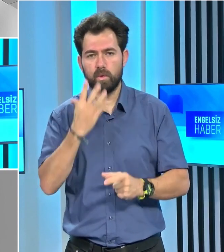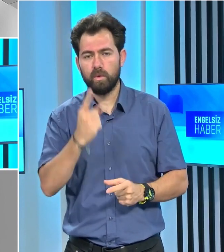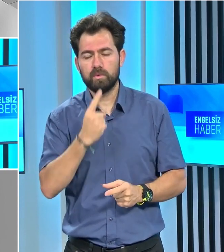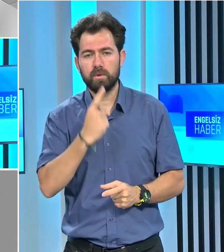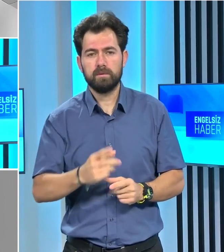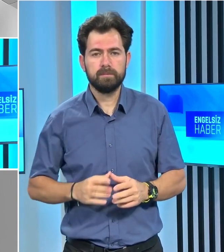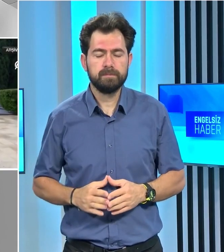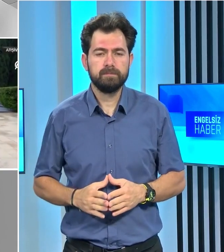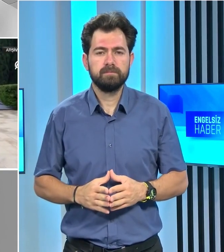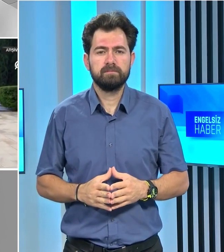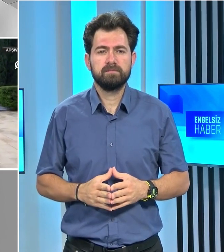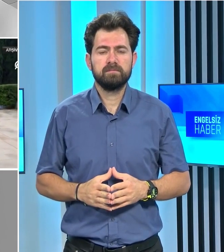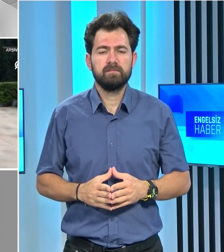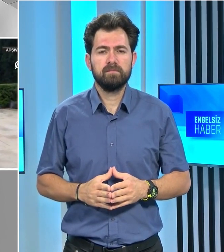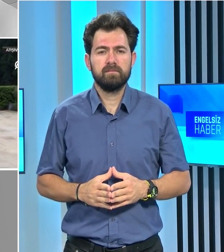olduğunu vurguladı.